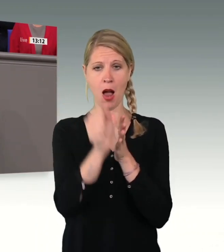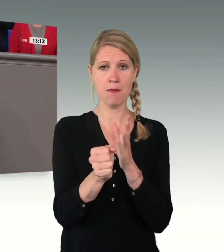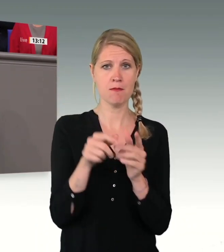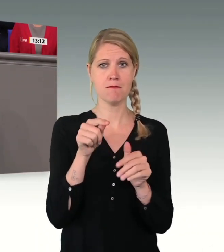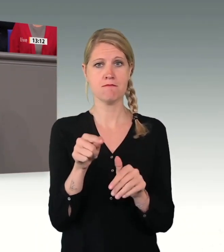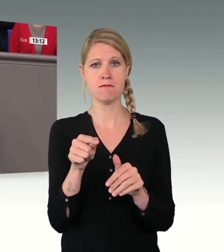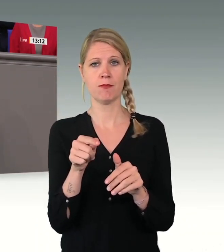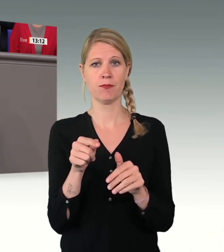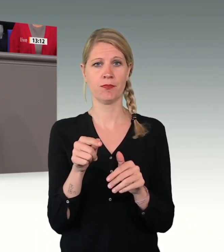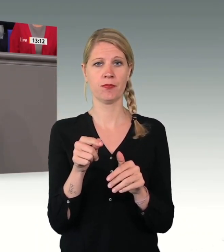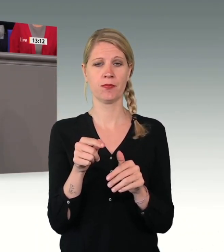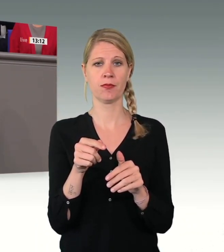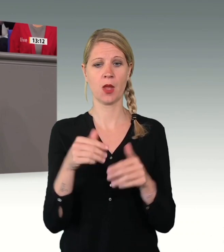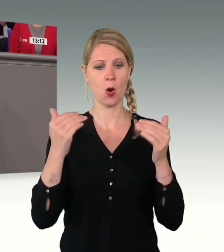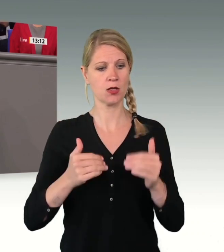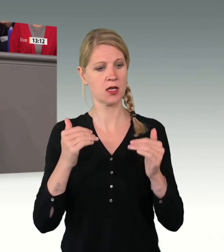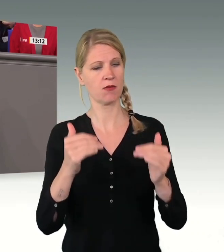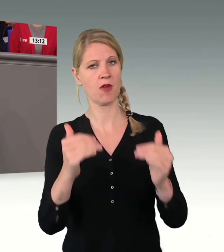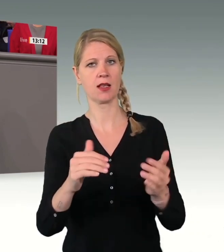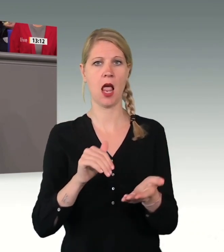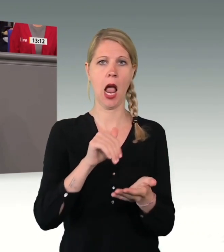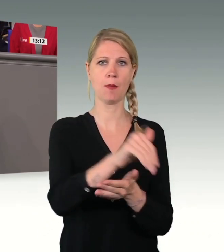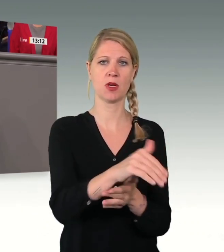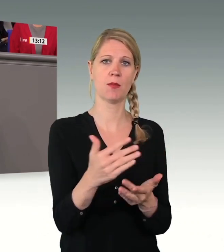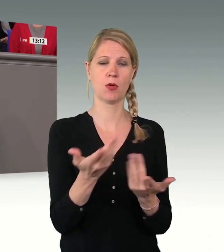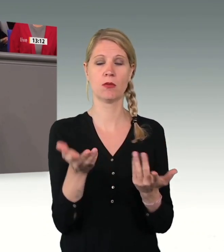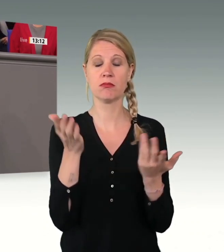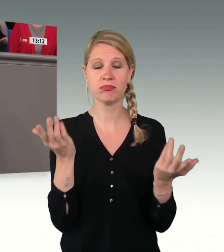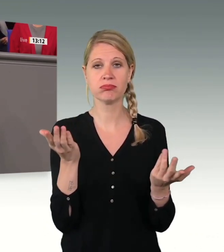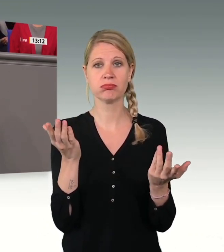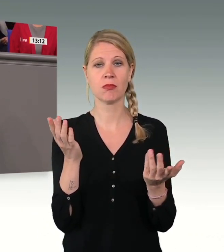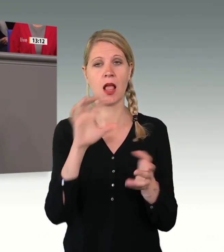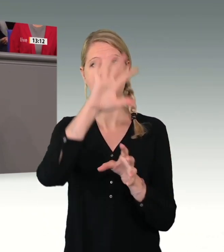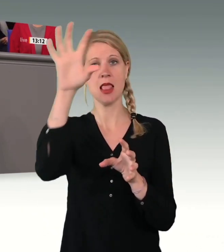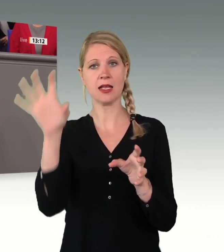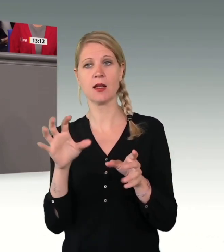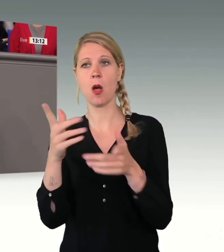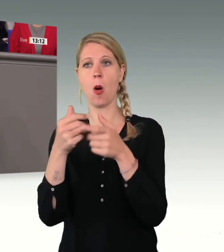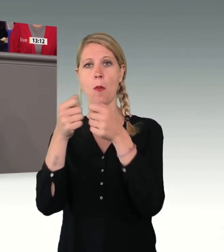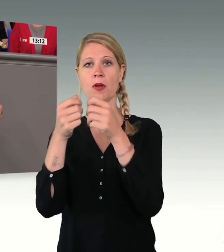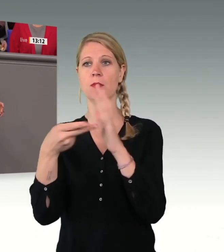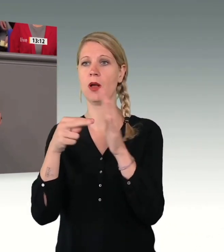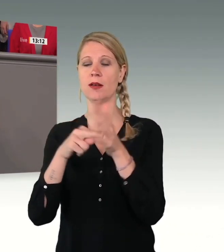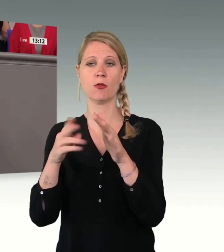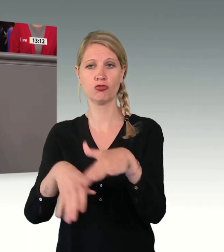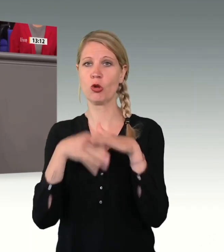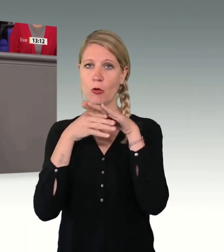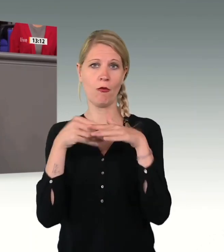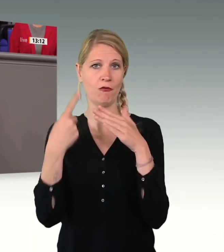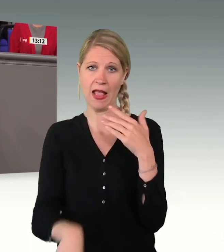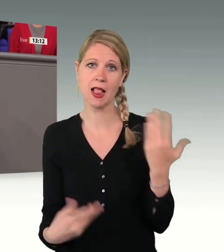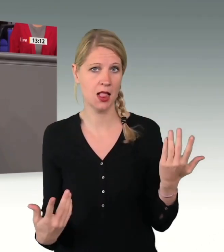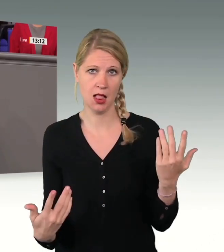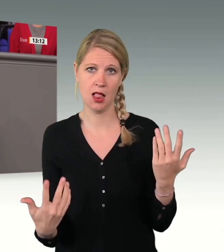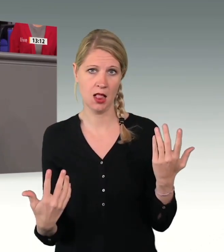konsequente Abschiebungen fehlt schlicht die Unterstützung der Landes und Bundespolitik, der politischen Parteien.